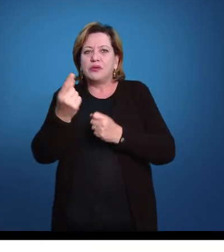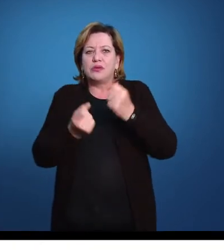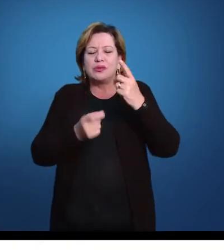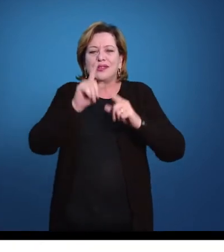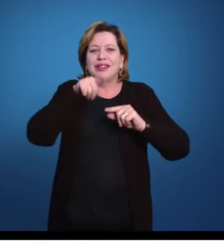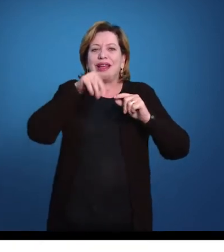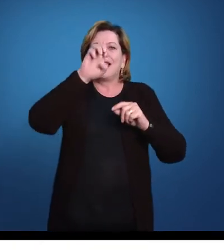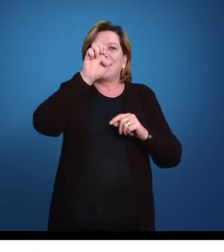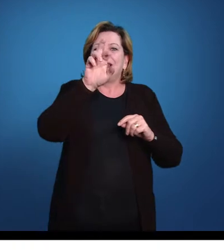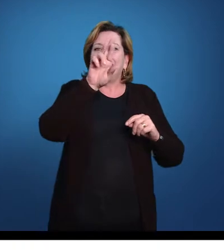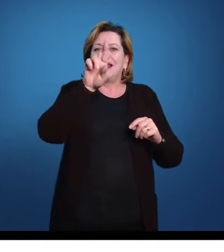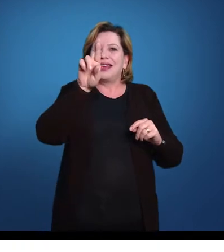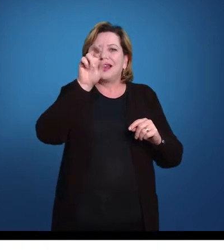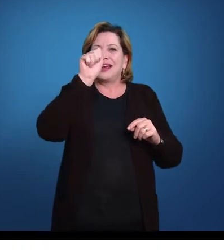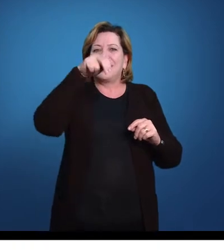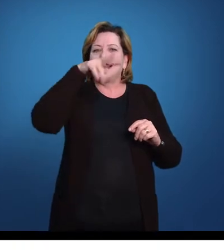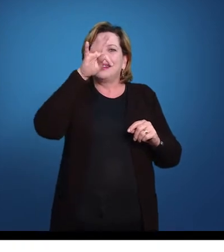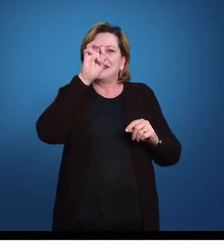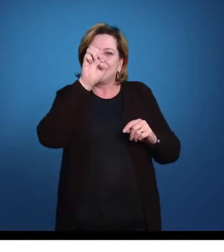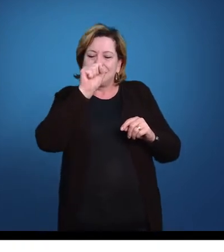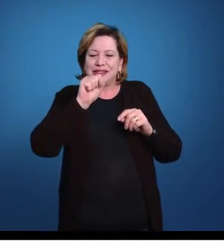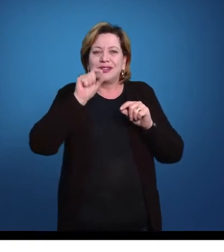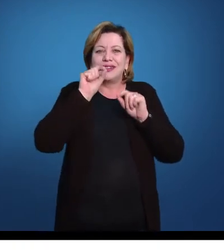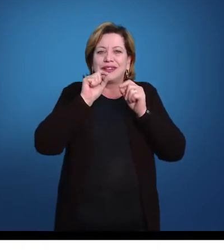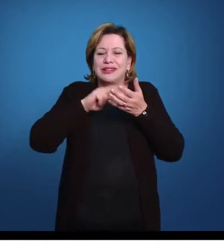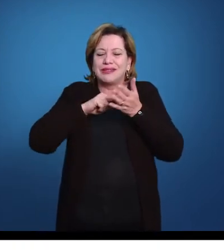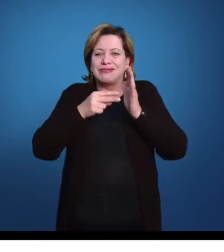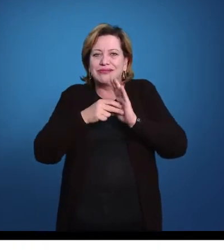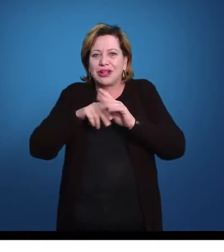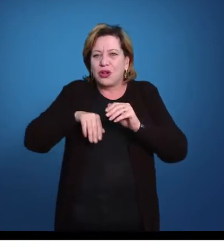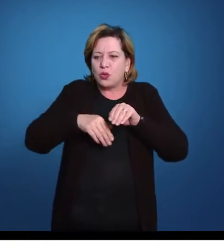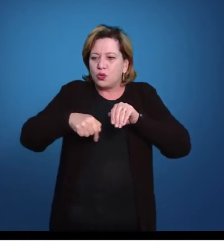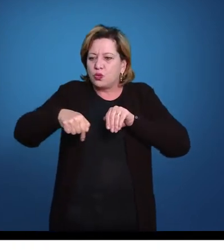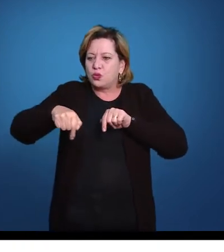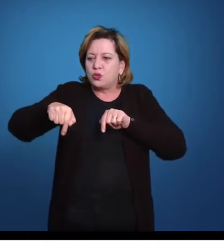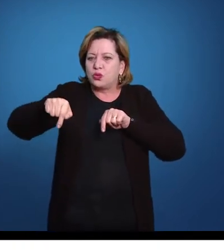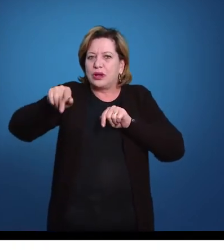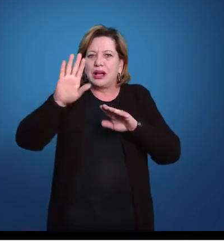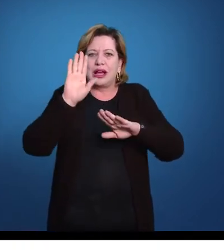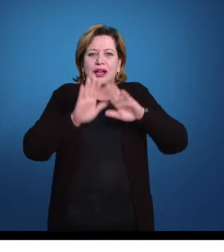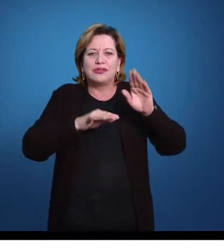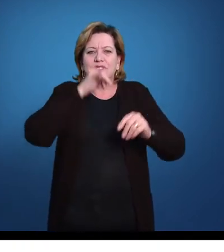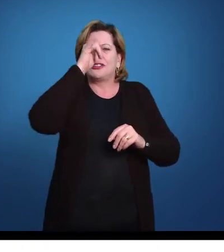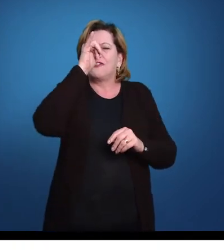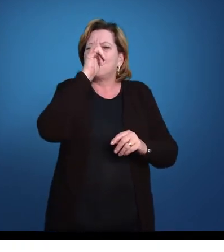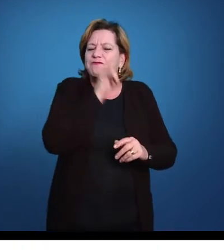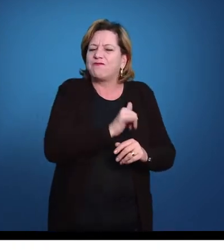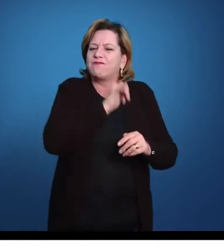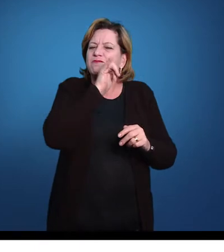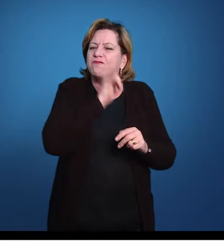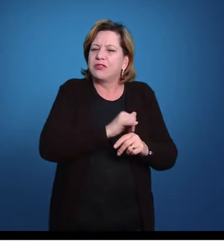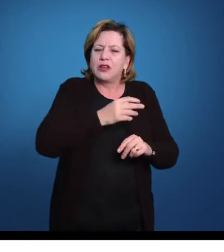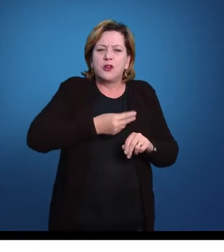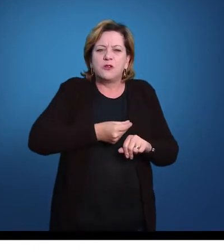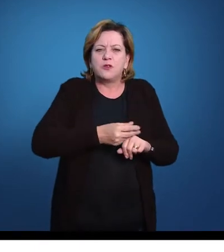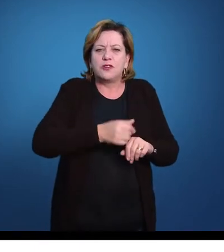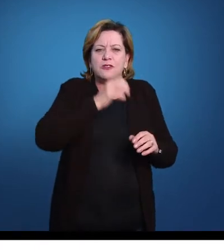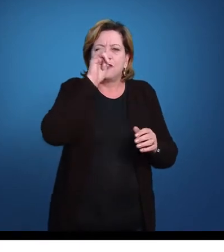eles caminham, eles se deslocam, e outros são césseis, outros são animais que ficam fixos, esses